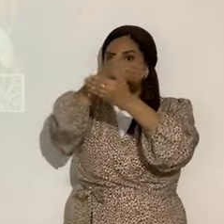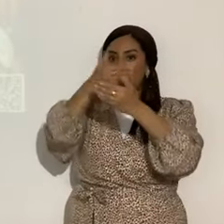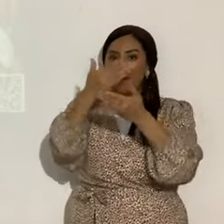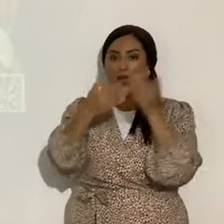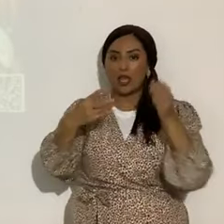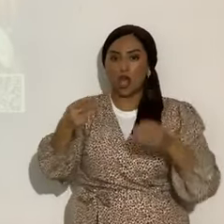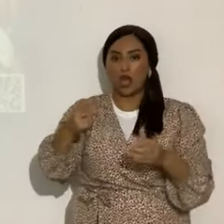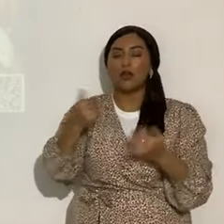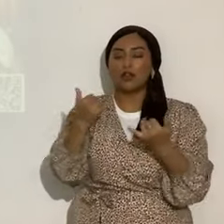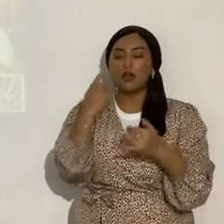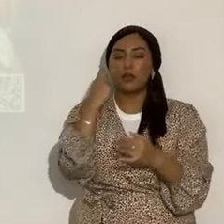en diapositiva.